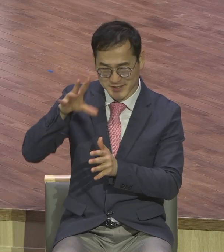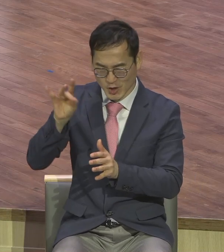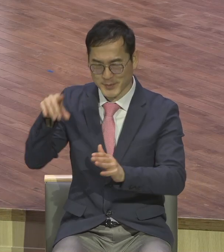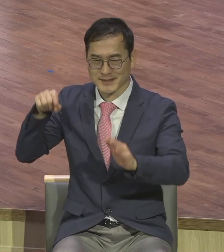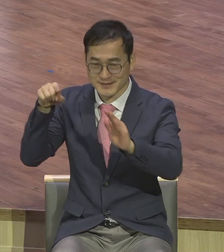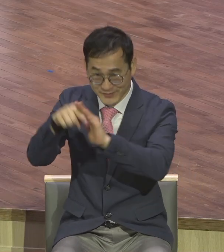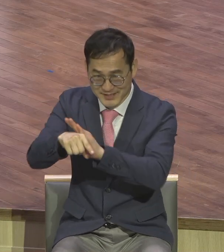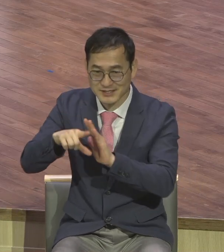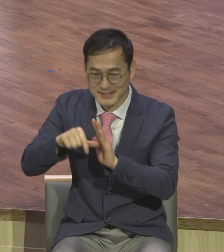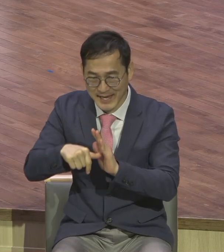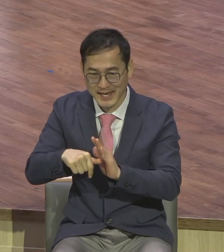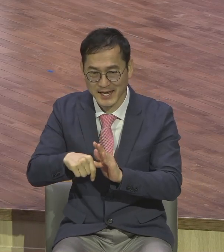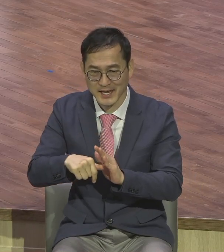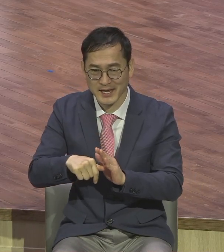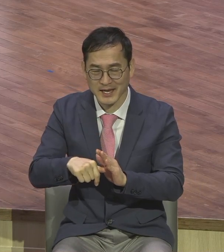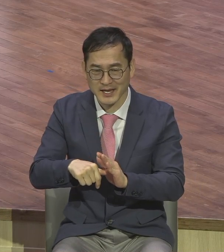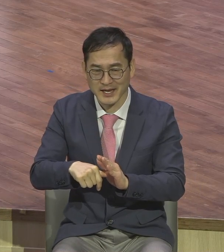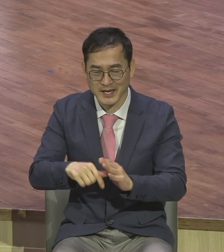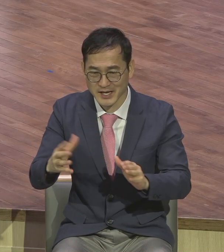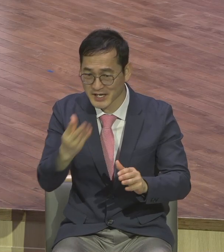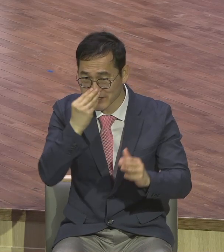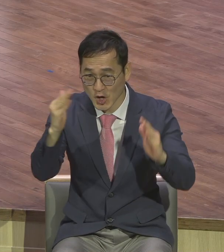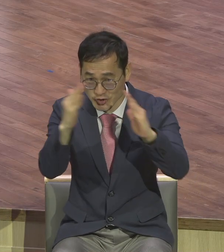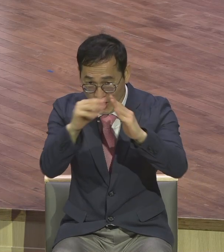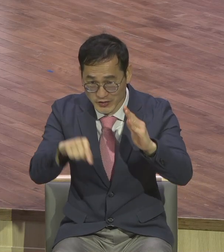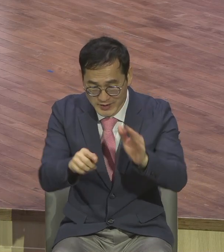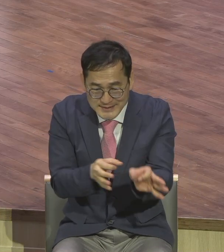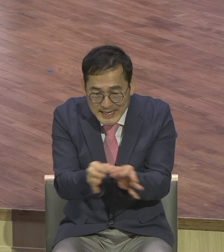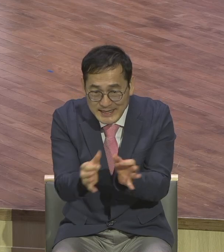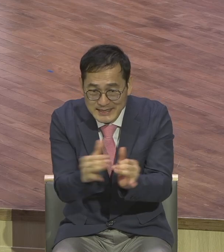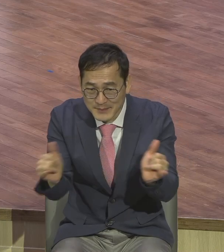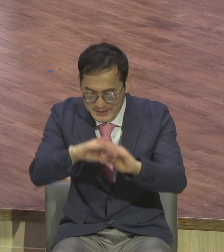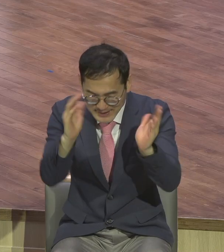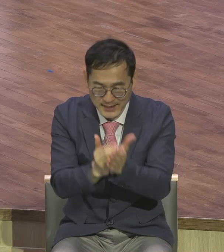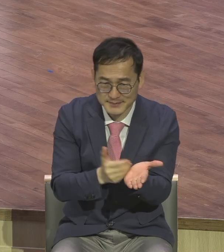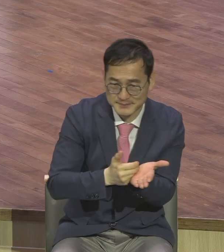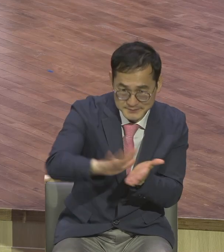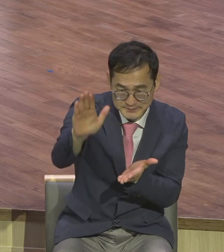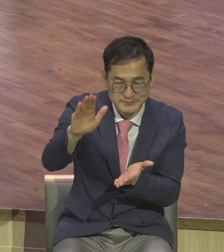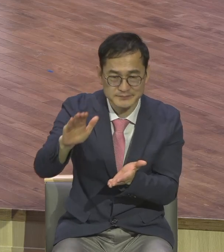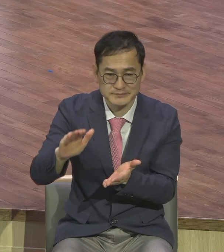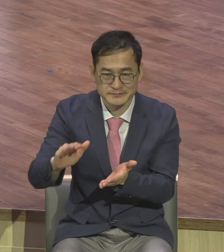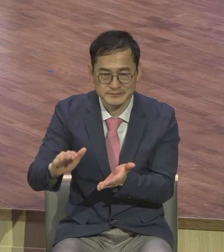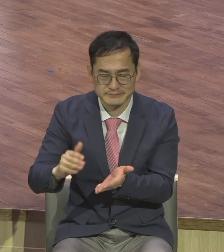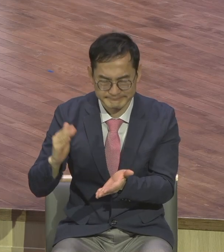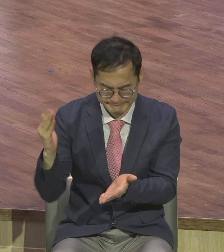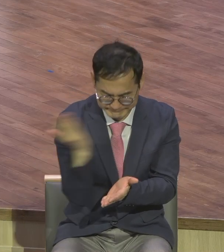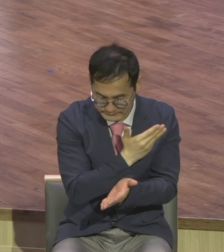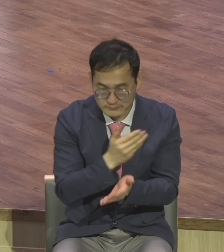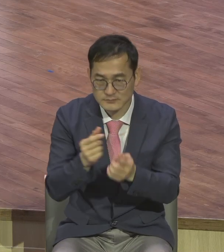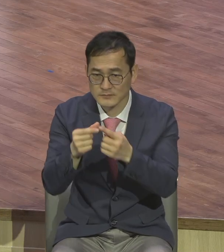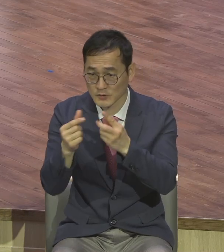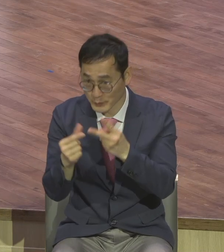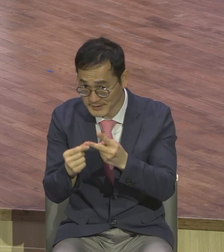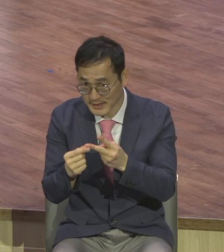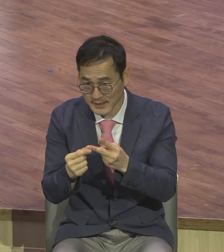성전을 불법적으로 장사하는 자들을 쫓아내신 것과 다른 하나는 본문 말씀처럼